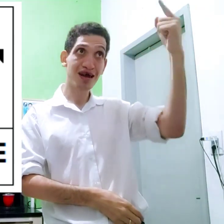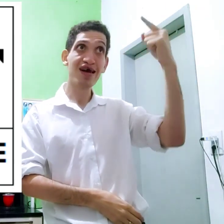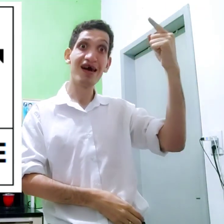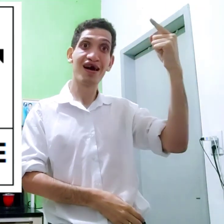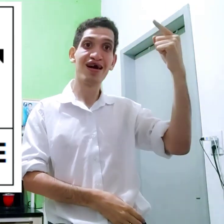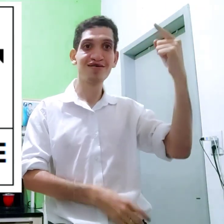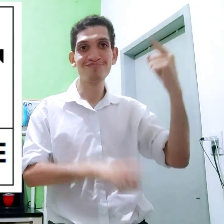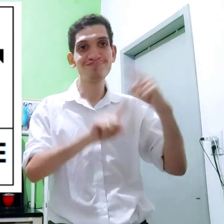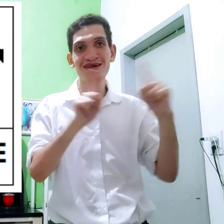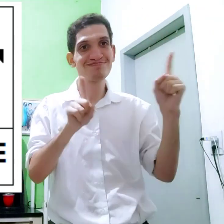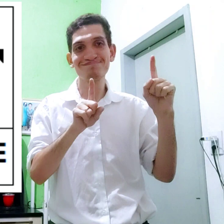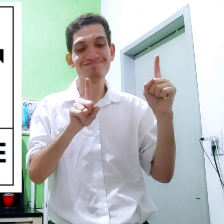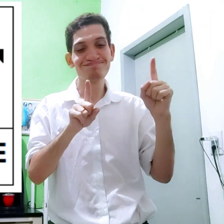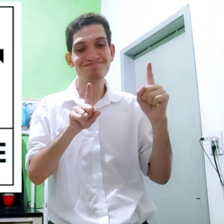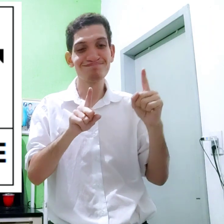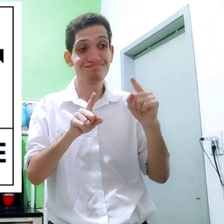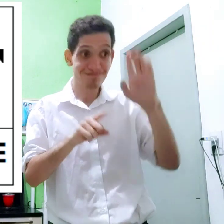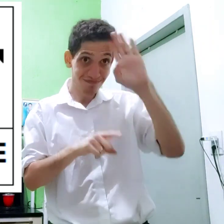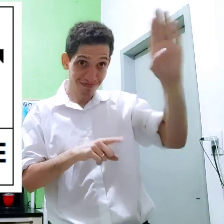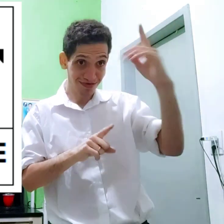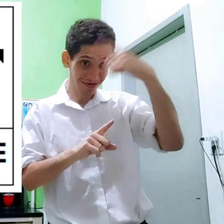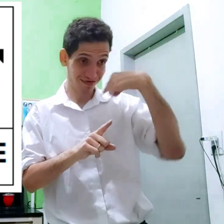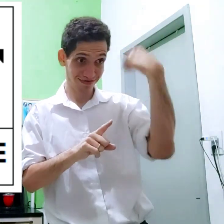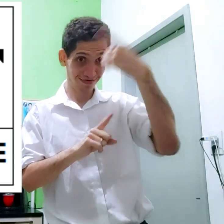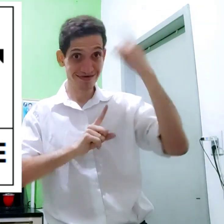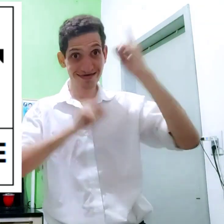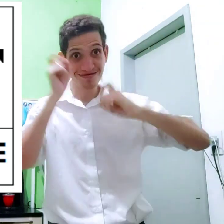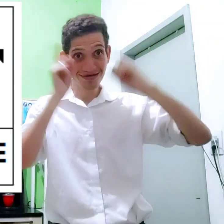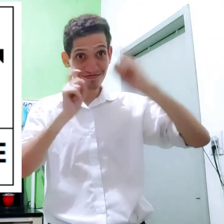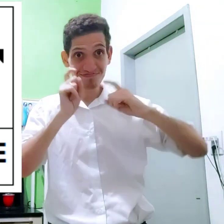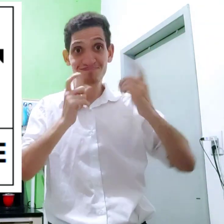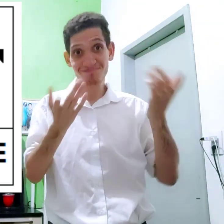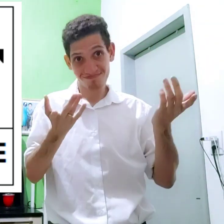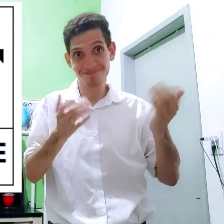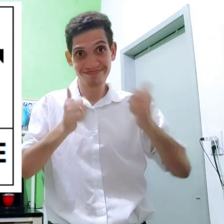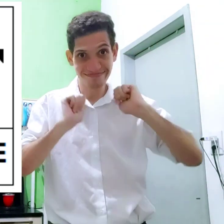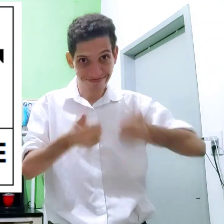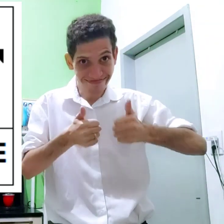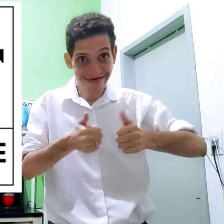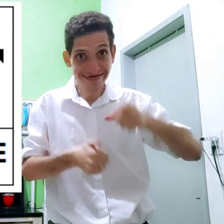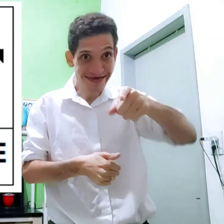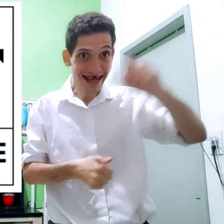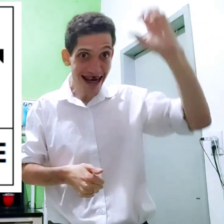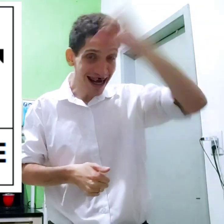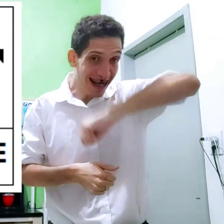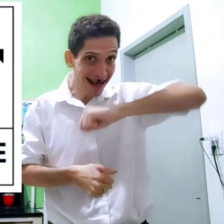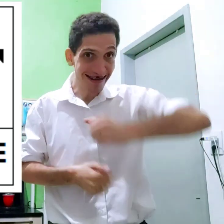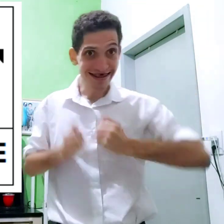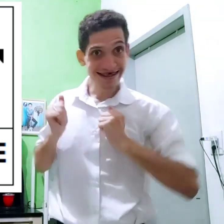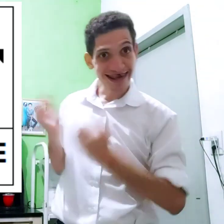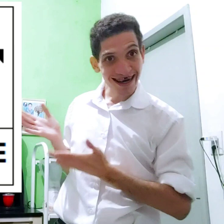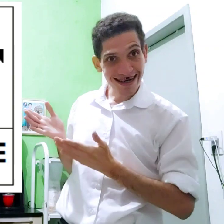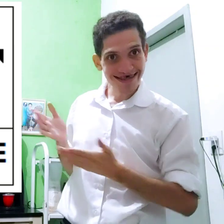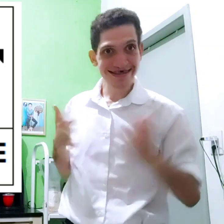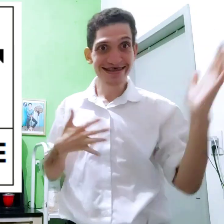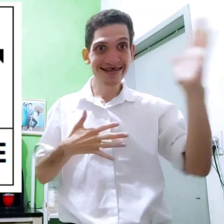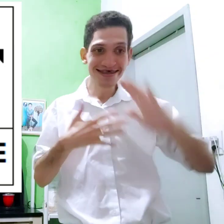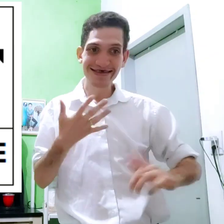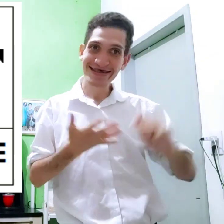surdos Antes Pensavam Mas O principal É a expressão facial Tá bom? Você aprendeu Aqui